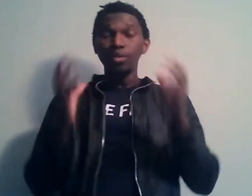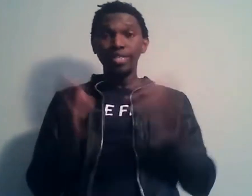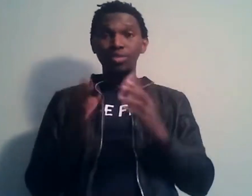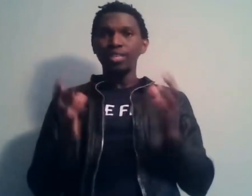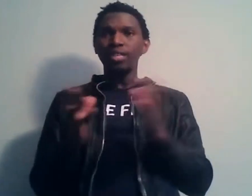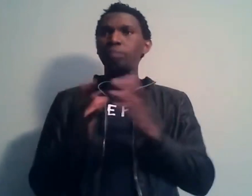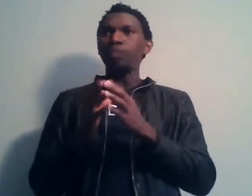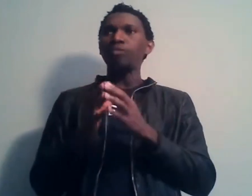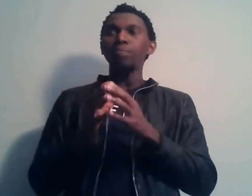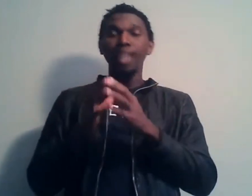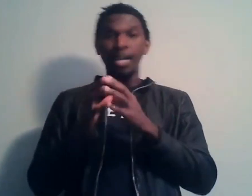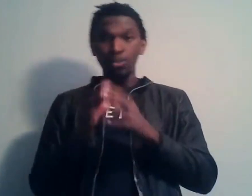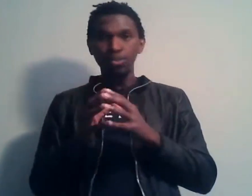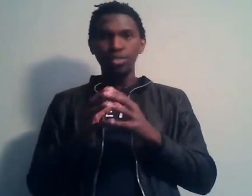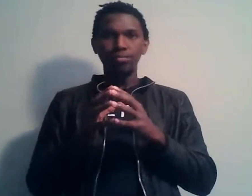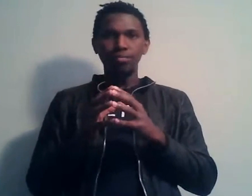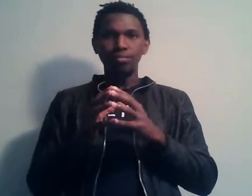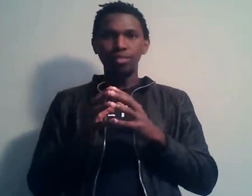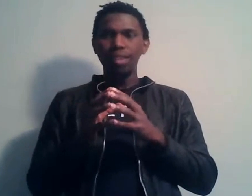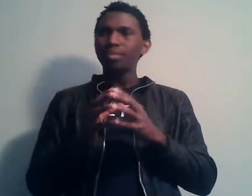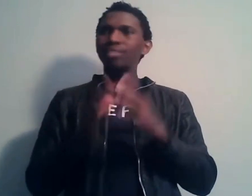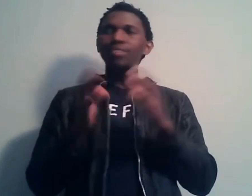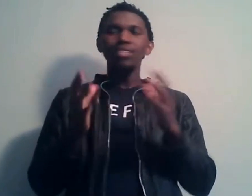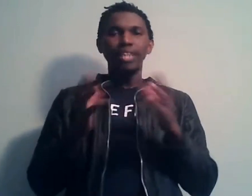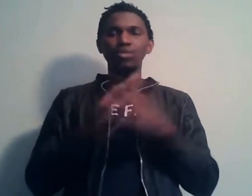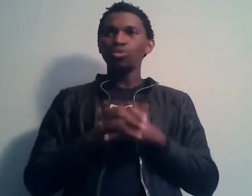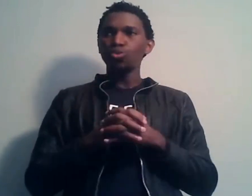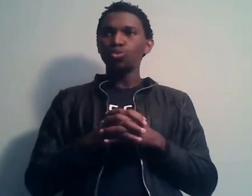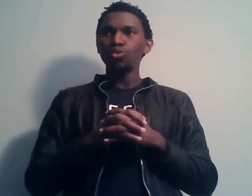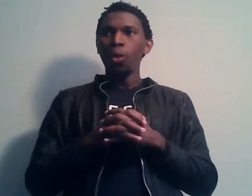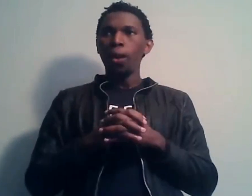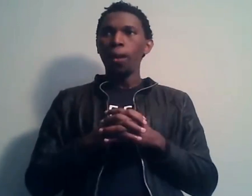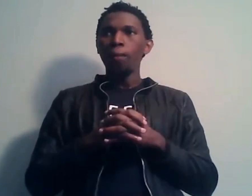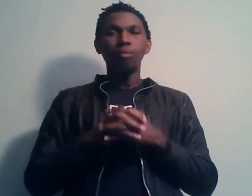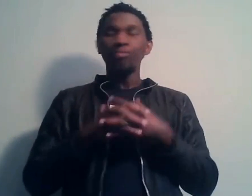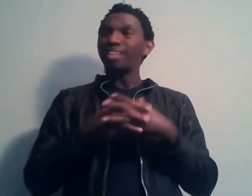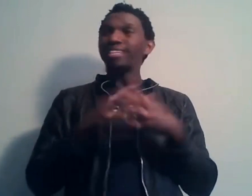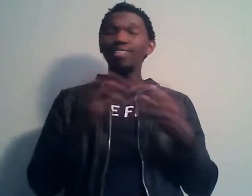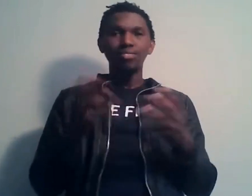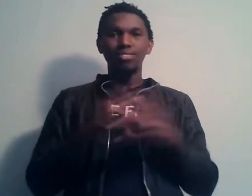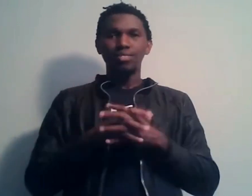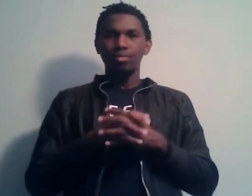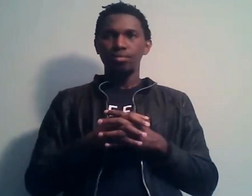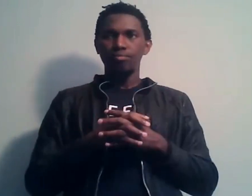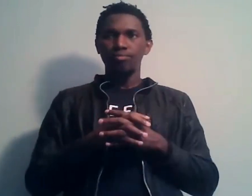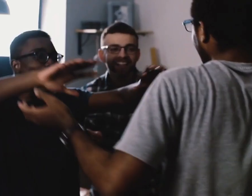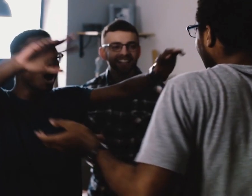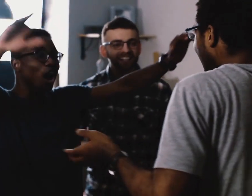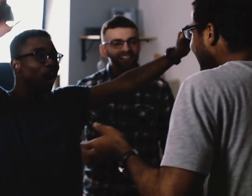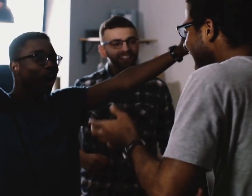connexions Internet parfois même gratuites, mais qui viennent dans les réseaux sociaux pour faire des danses, pour faire